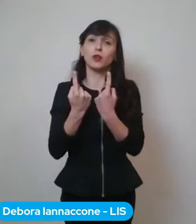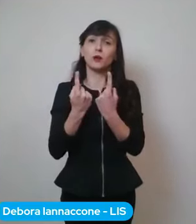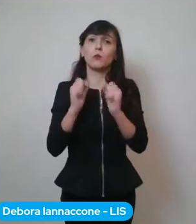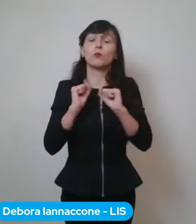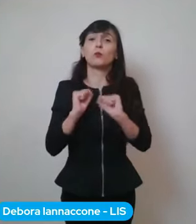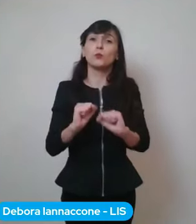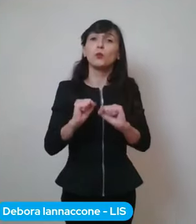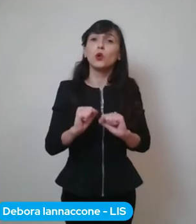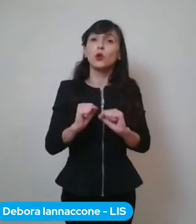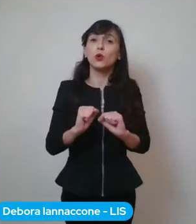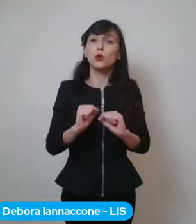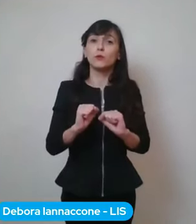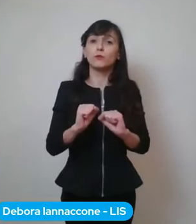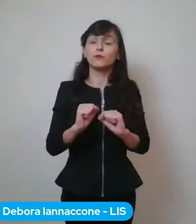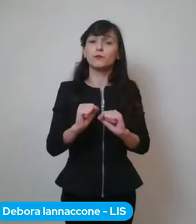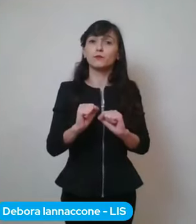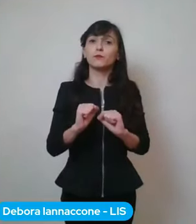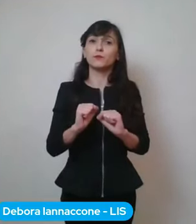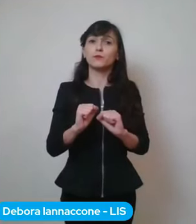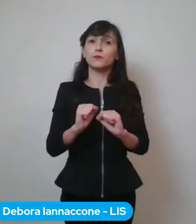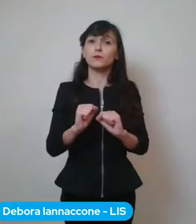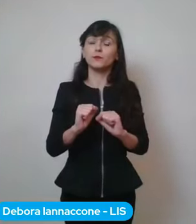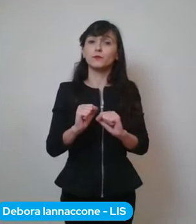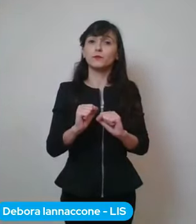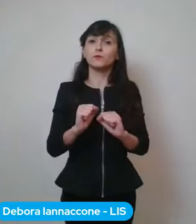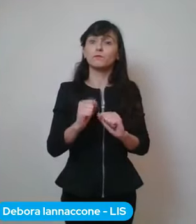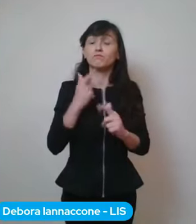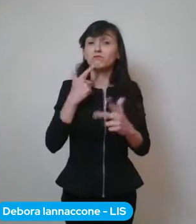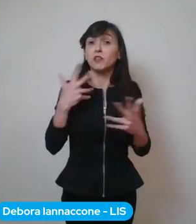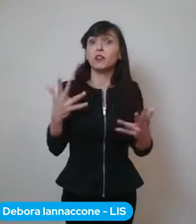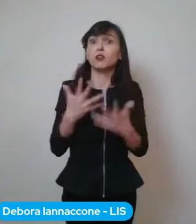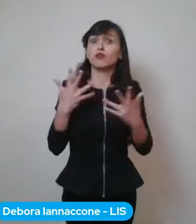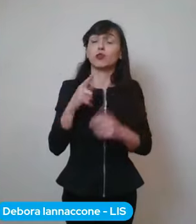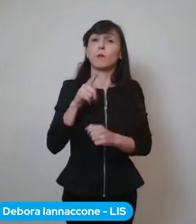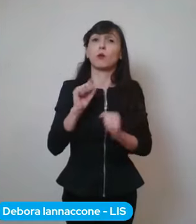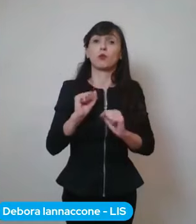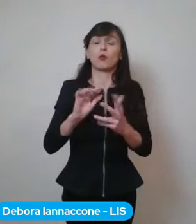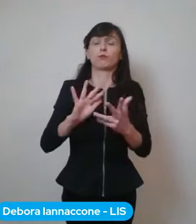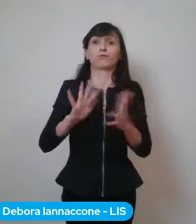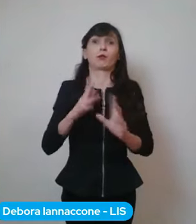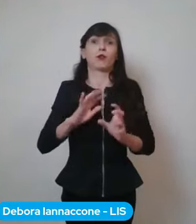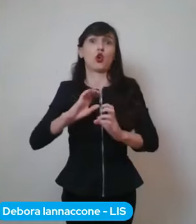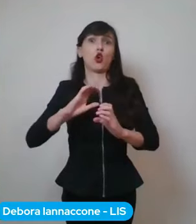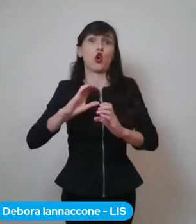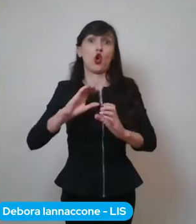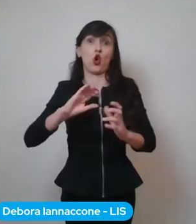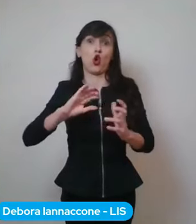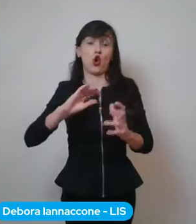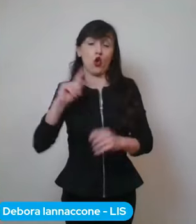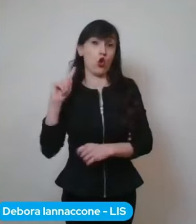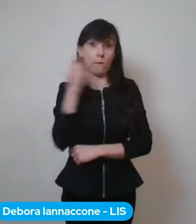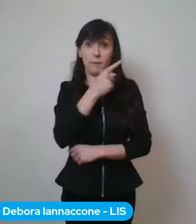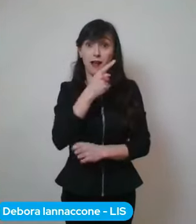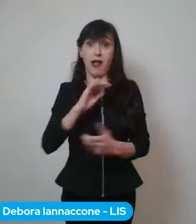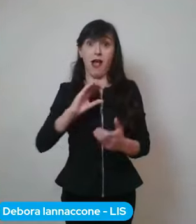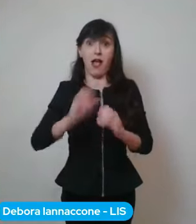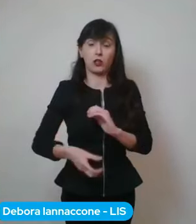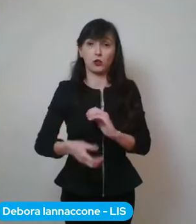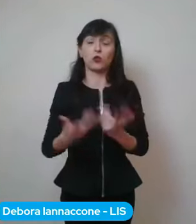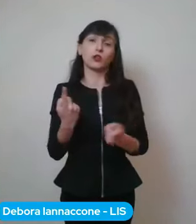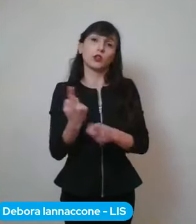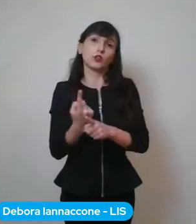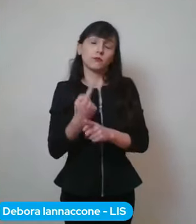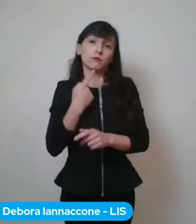una fase di complicanze che possono anche essere, lo dobbiamo dire anche